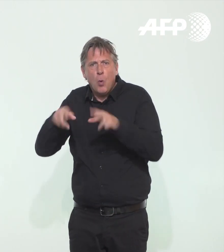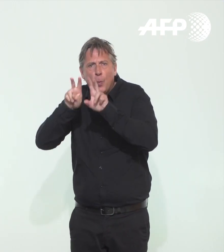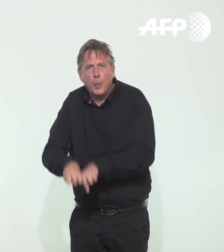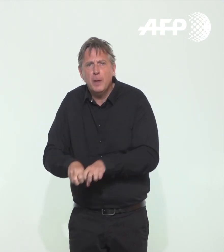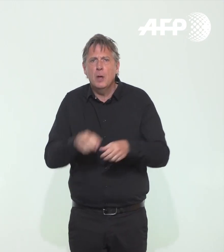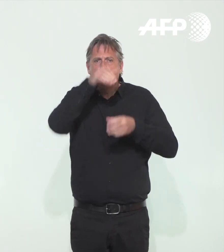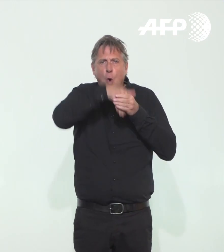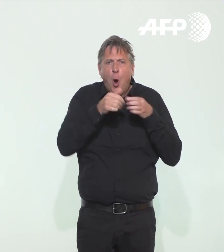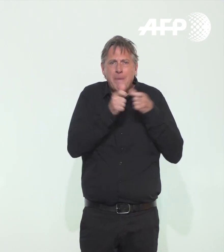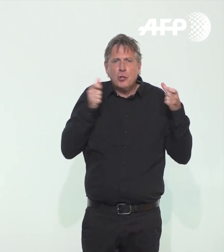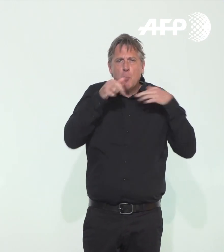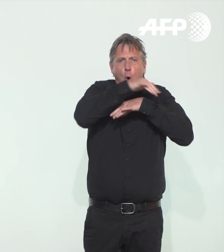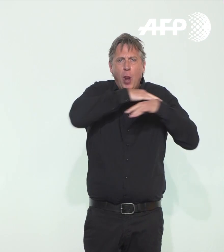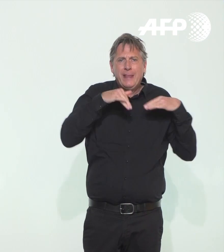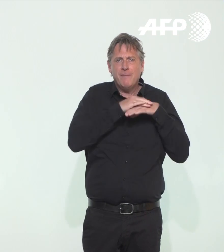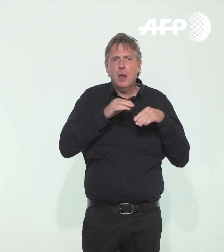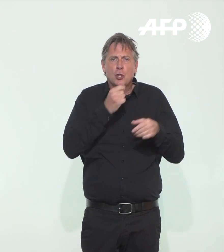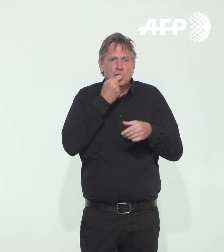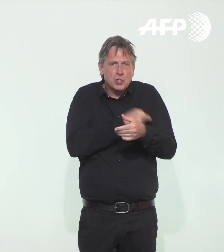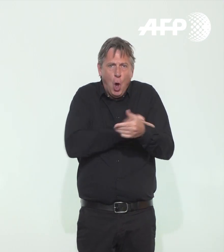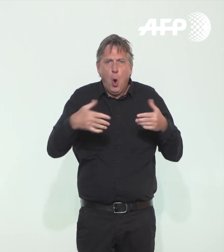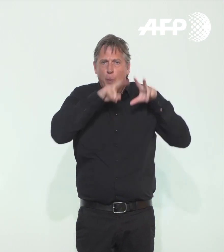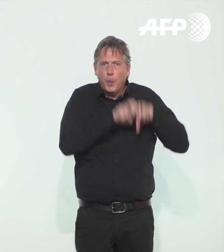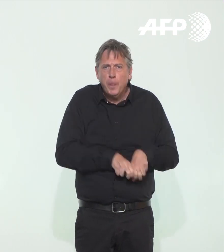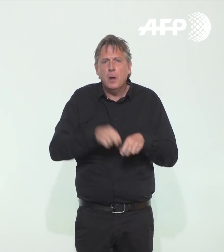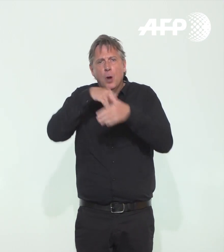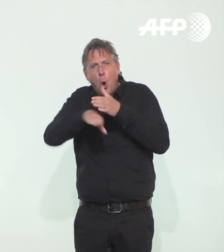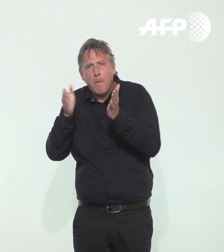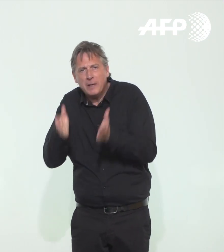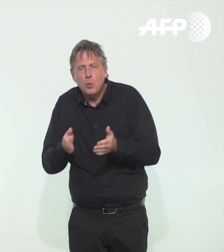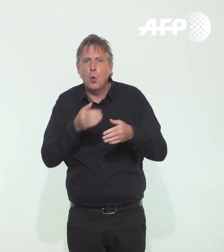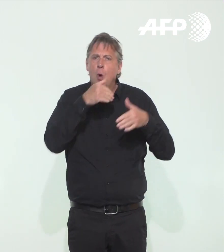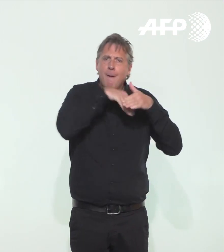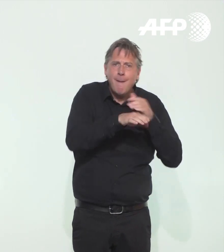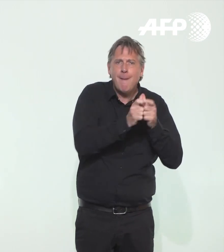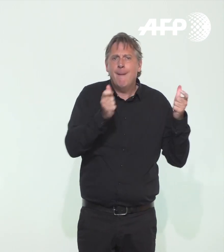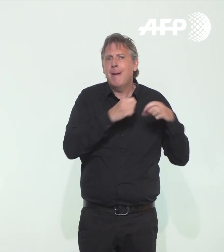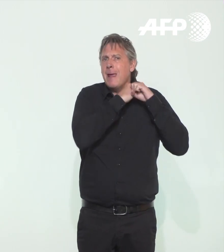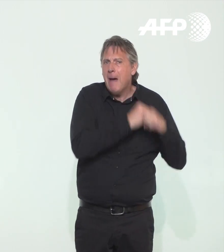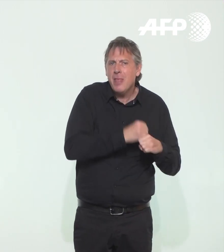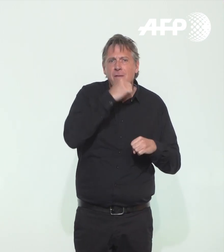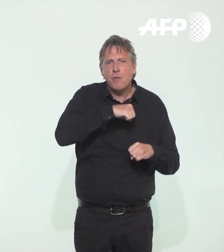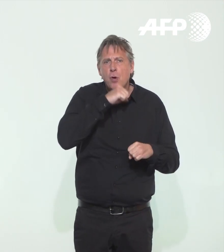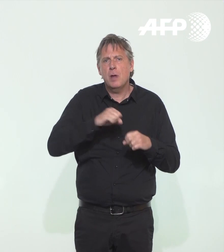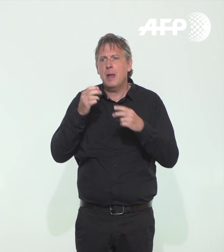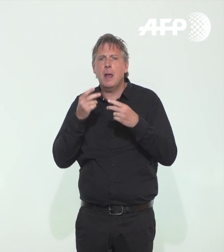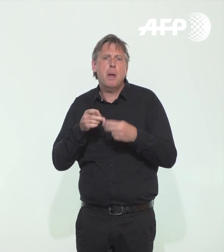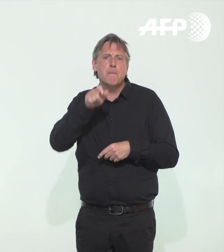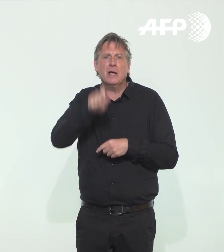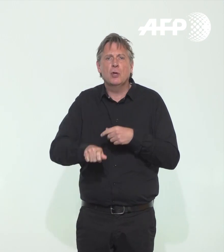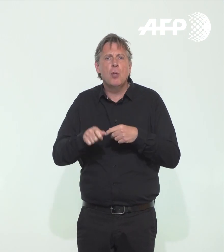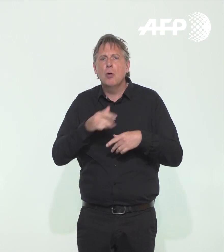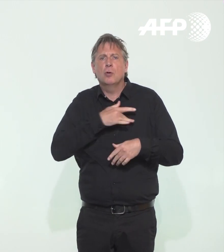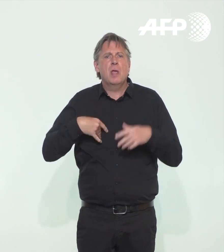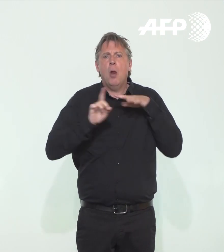collectifs ou dans le sein des hôpitaux, aux établissements comme des EHPAD et au public éloigné du système de